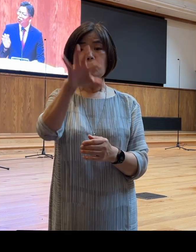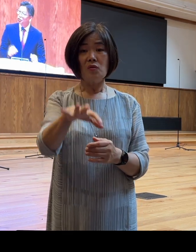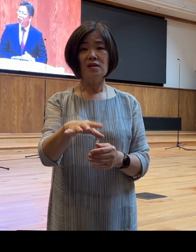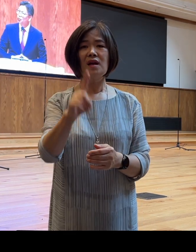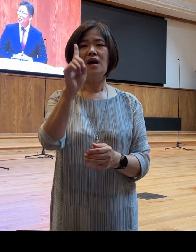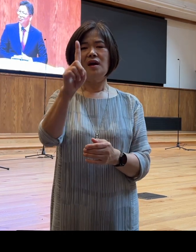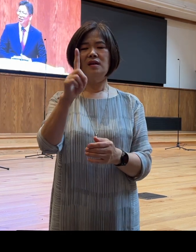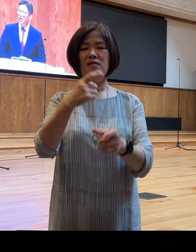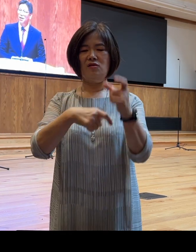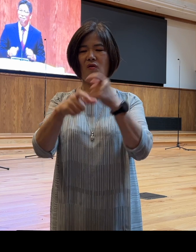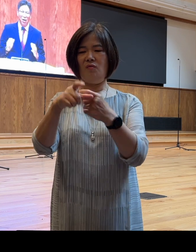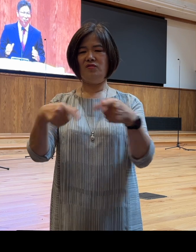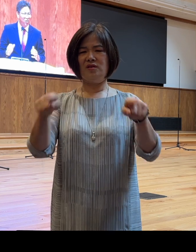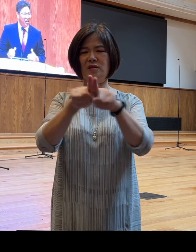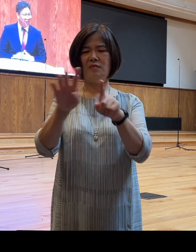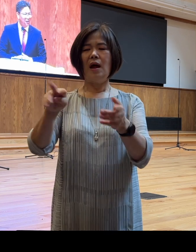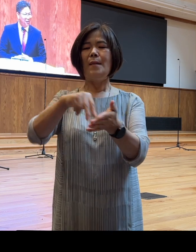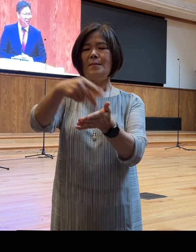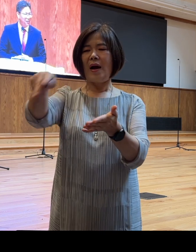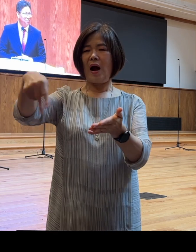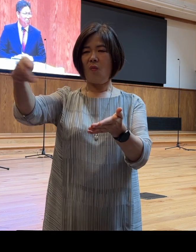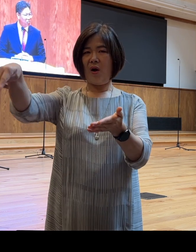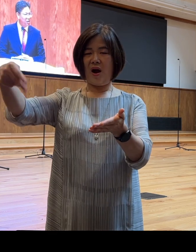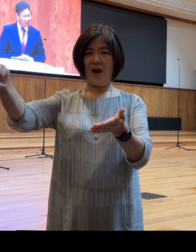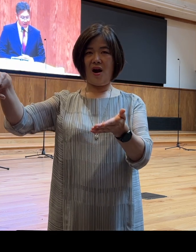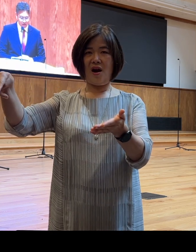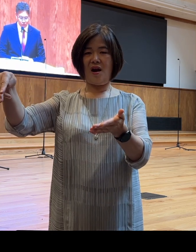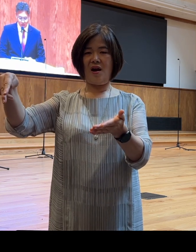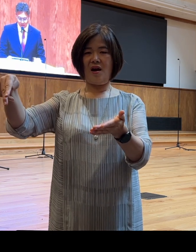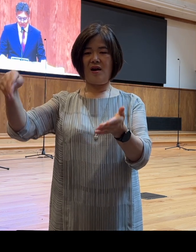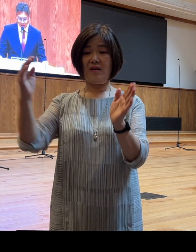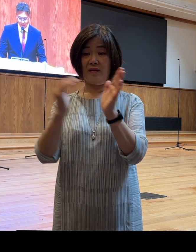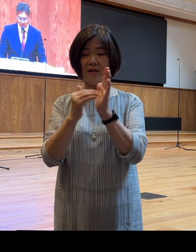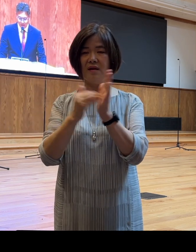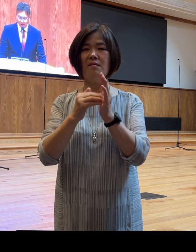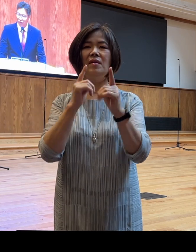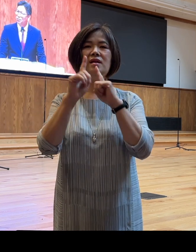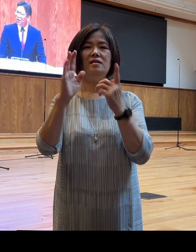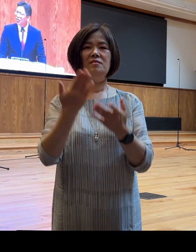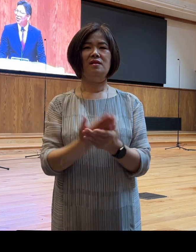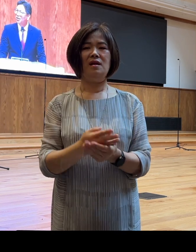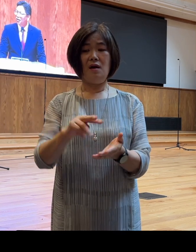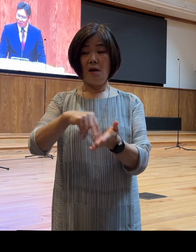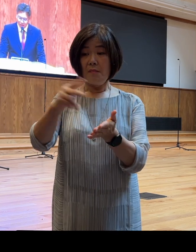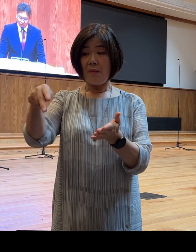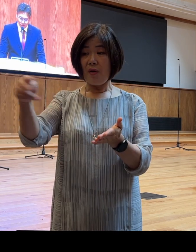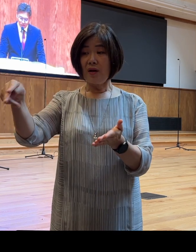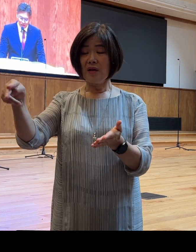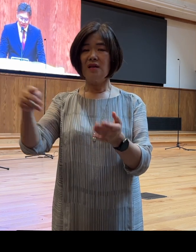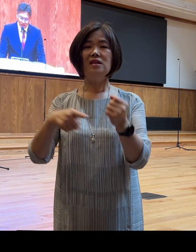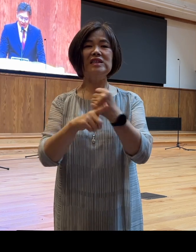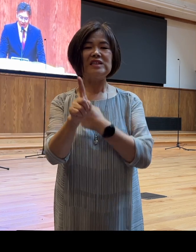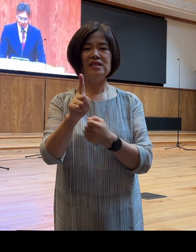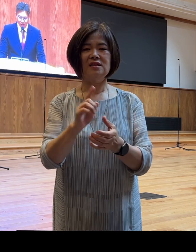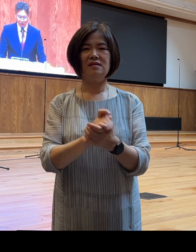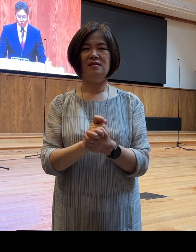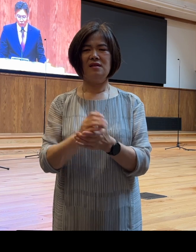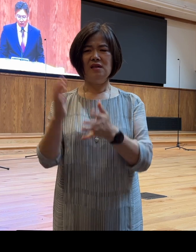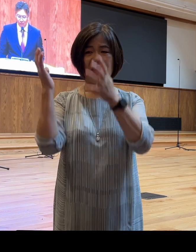덧붙입니다 방황하다, 방황했다 라고 얘기합니다 여러분이 방황했다라는 말의 뜻은 길을 잃고 헤매고